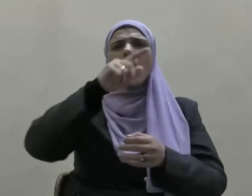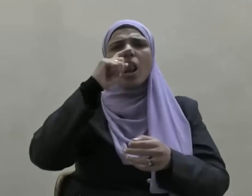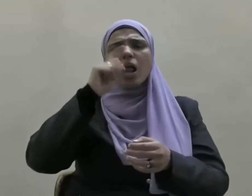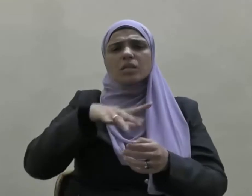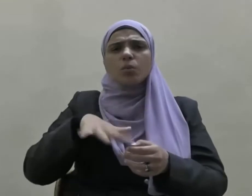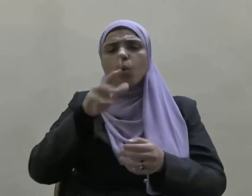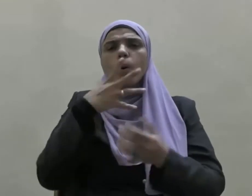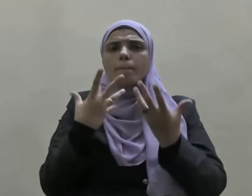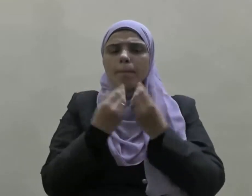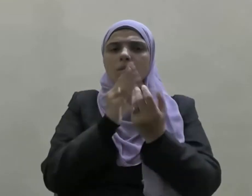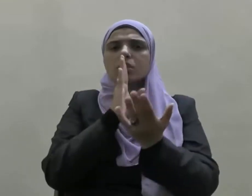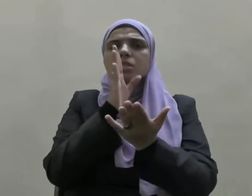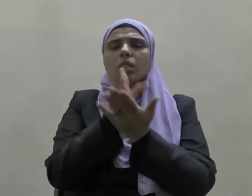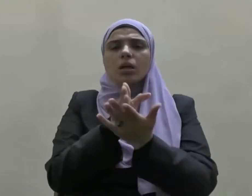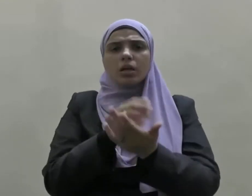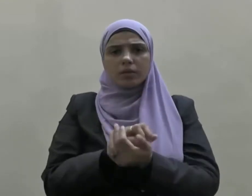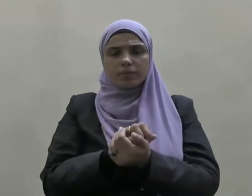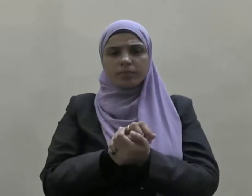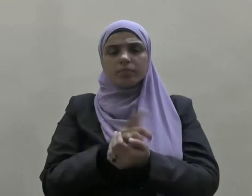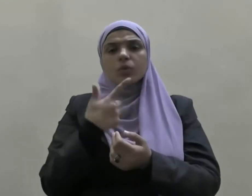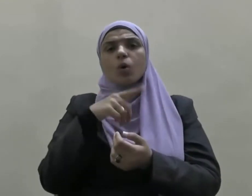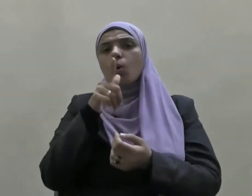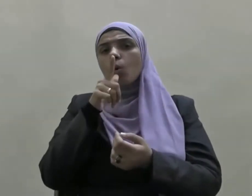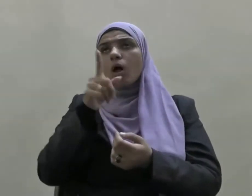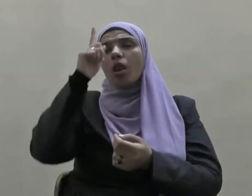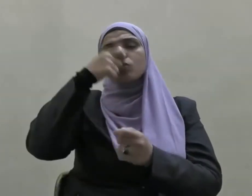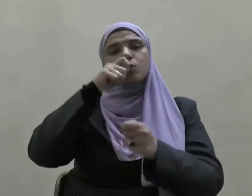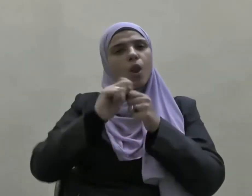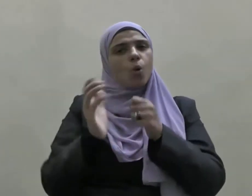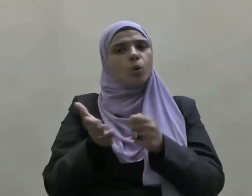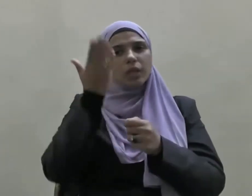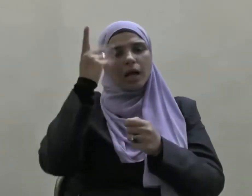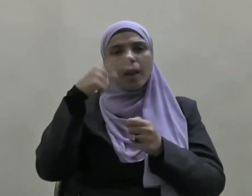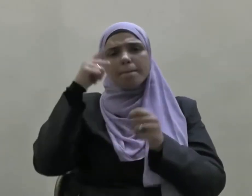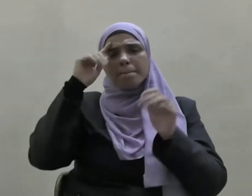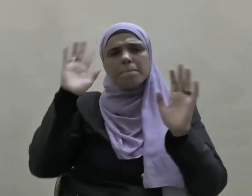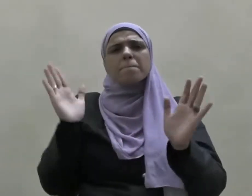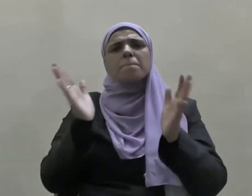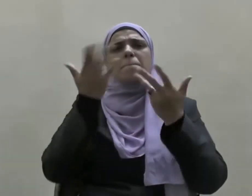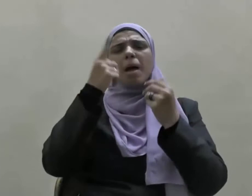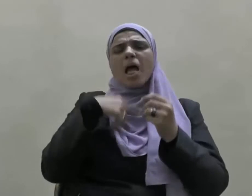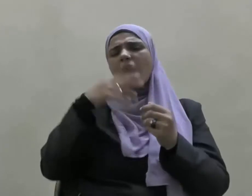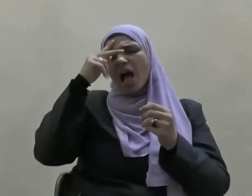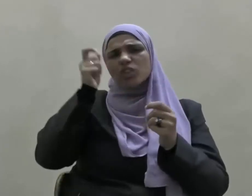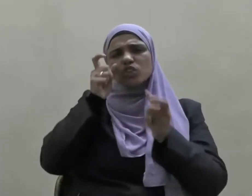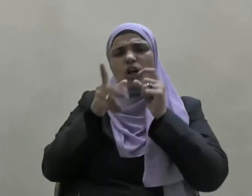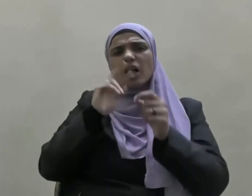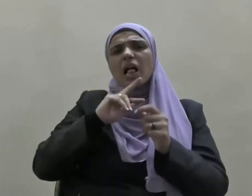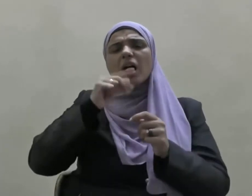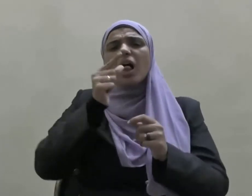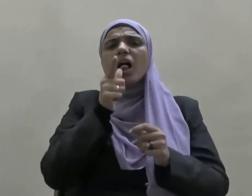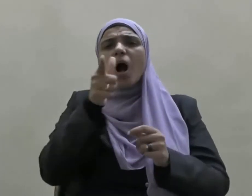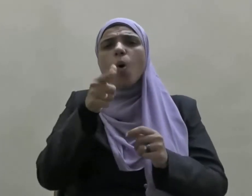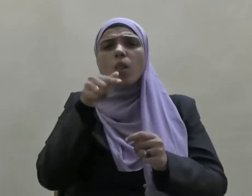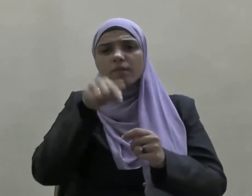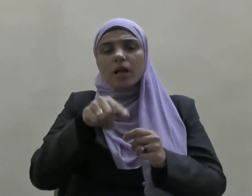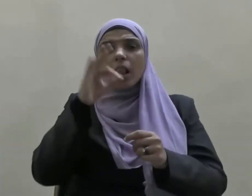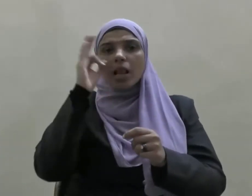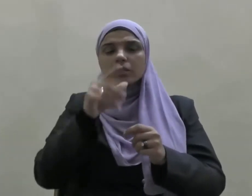وكونوا مع الصادقين وقال جل شأنه ما يلفظ من قول إلا